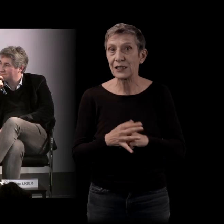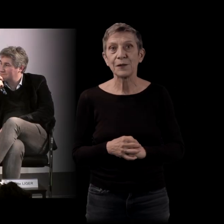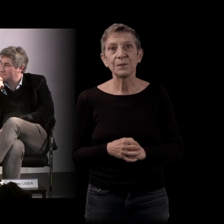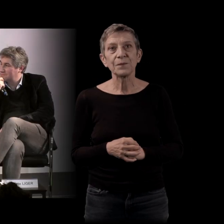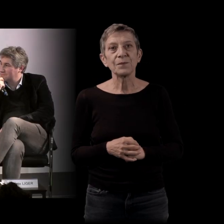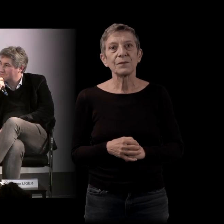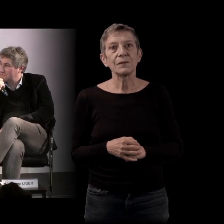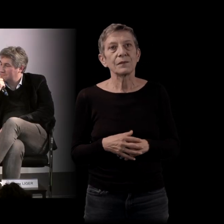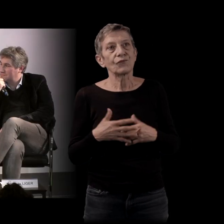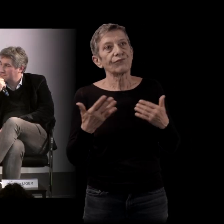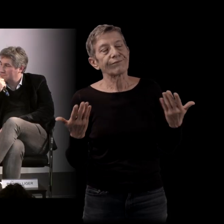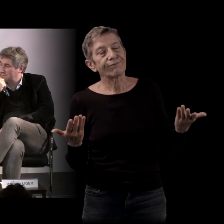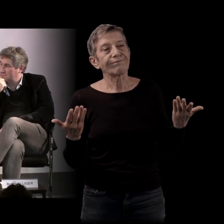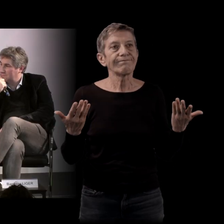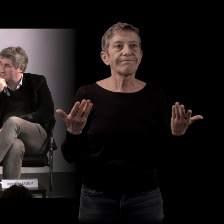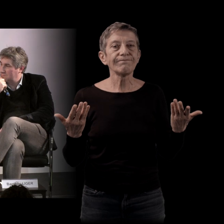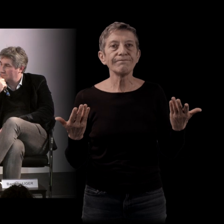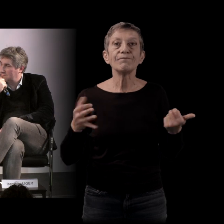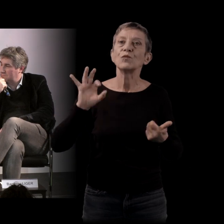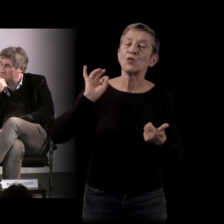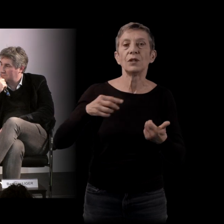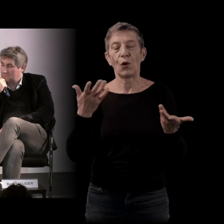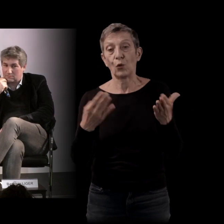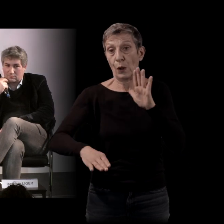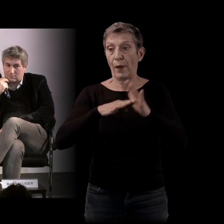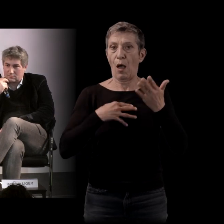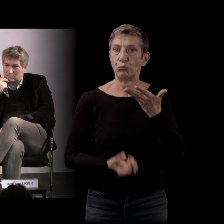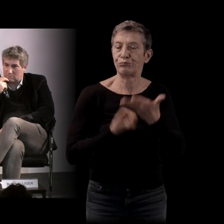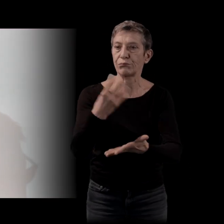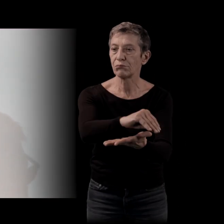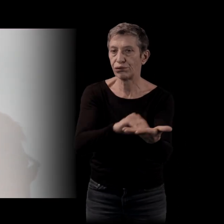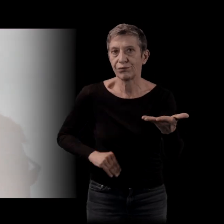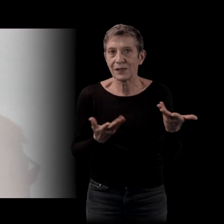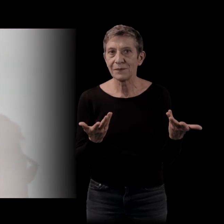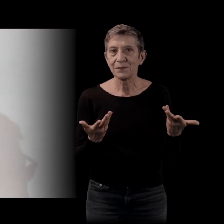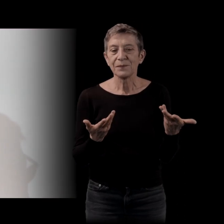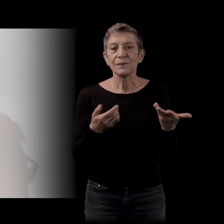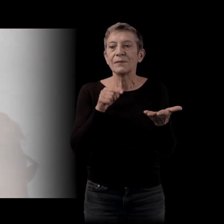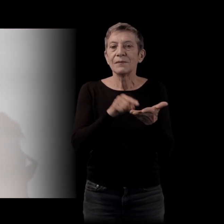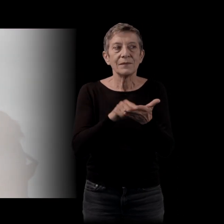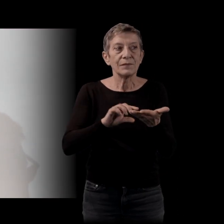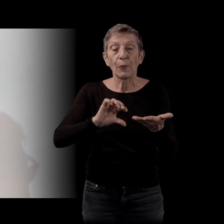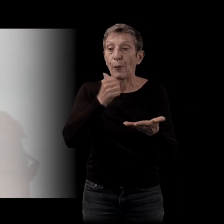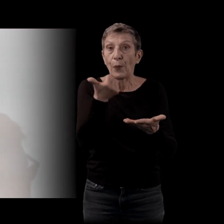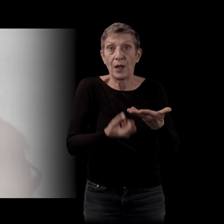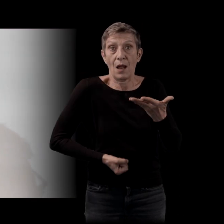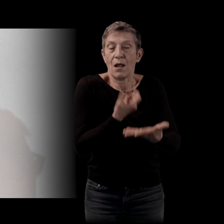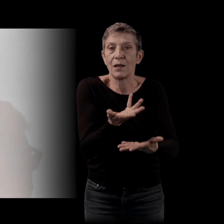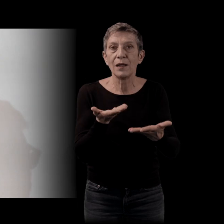oui, alors il y un premier jet, c'est-à-dire que le premier jet où je fais mille mots par jour, j